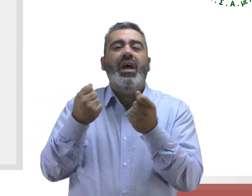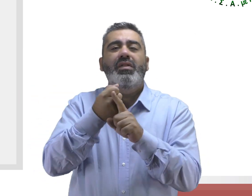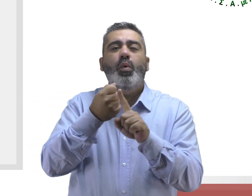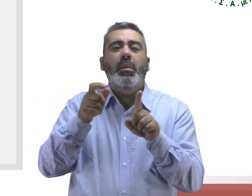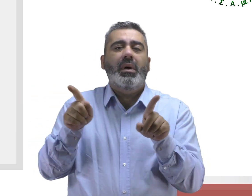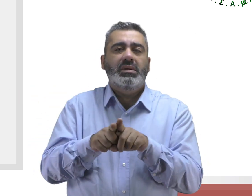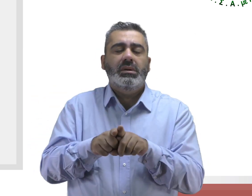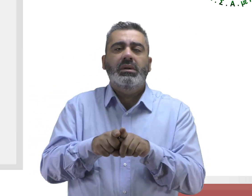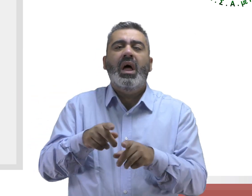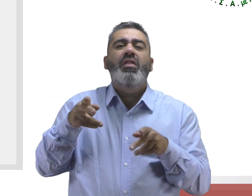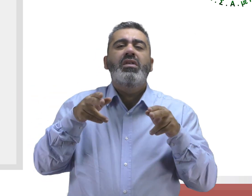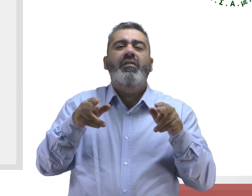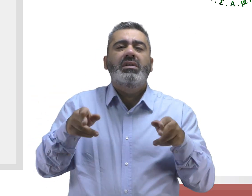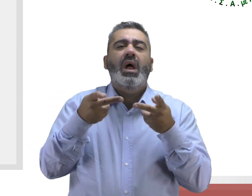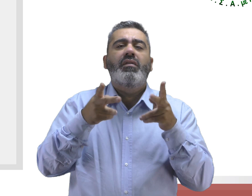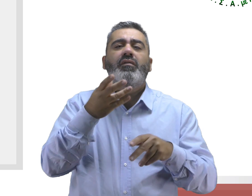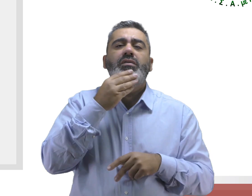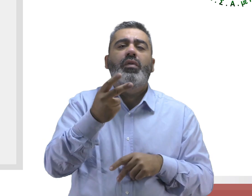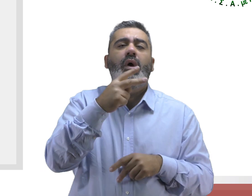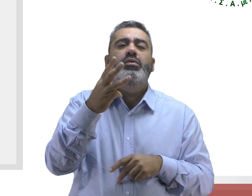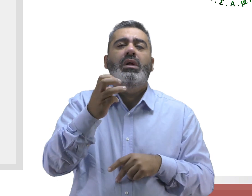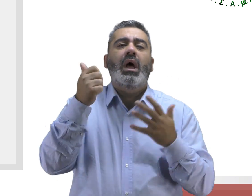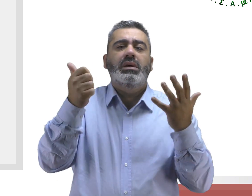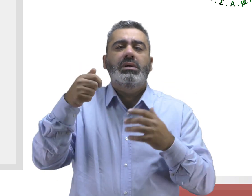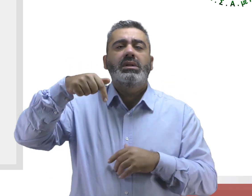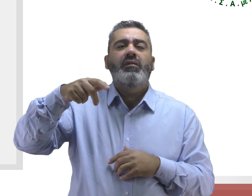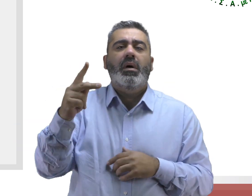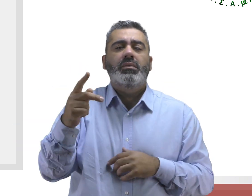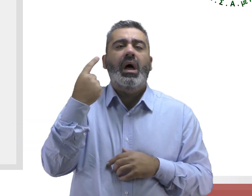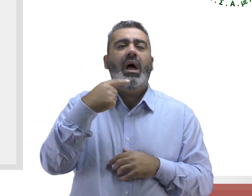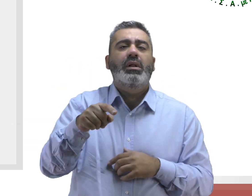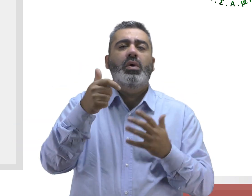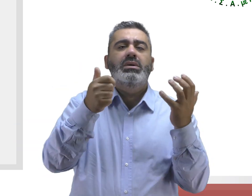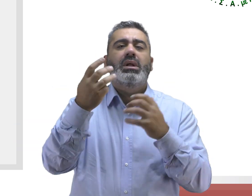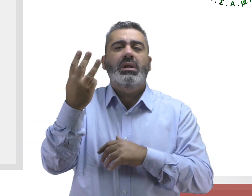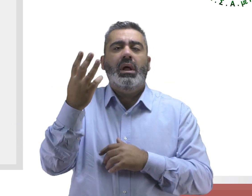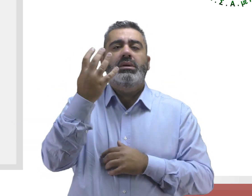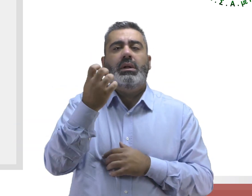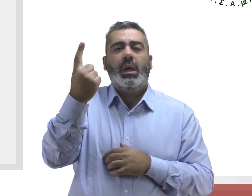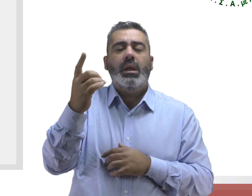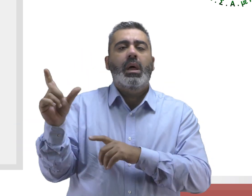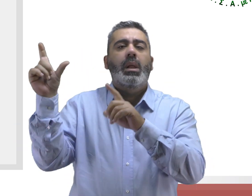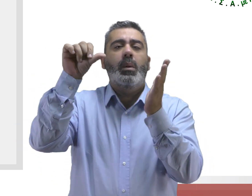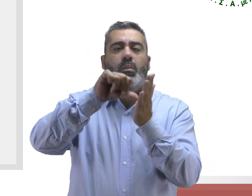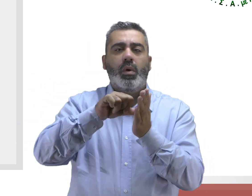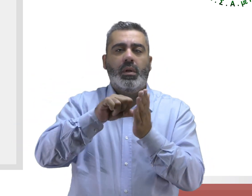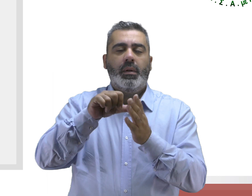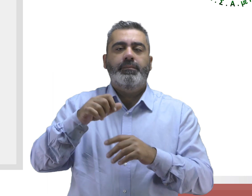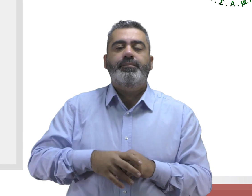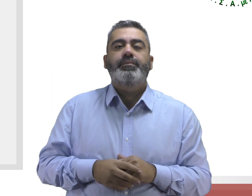Ελευθερίου Βενιζέλου 236, Ταχυδρομικός Κώδικας 16341, Ιλιούπολη. Στοιχεία